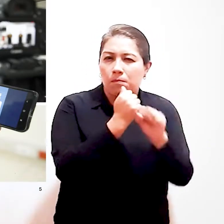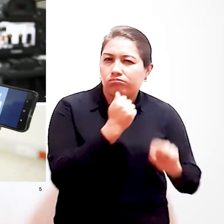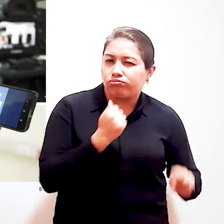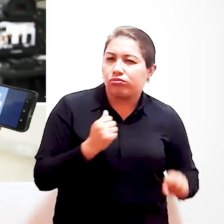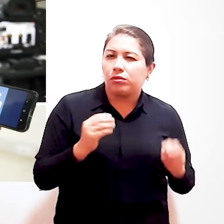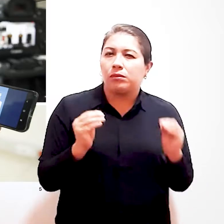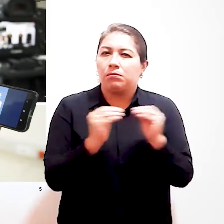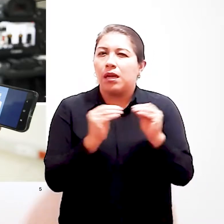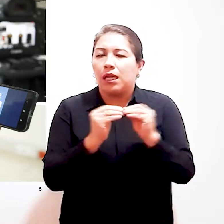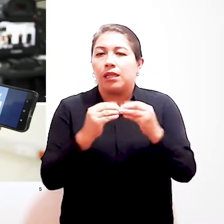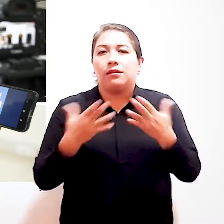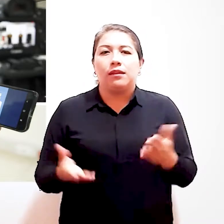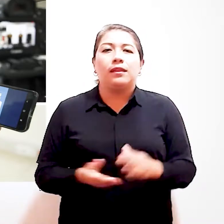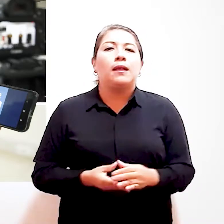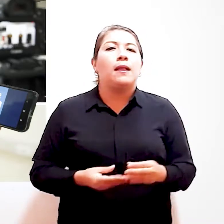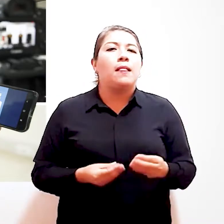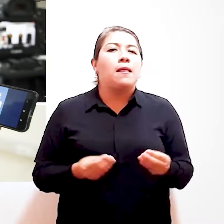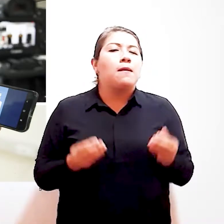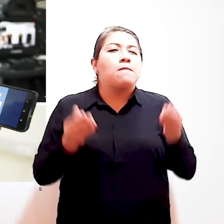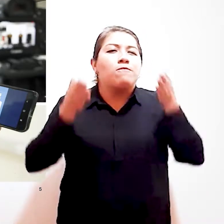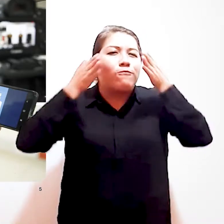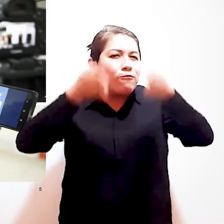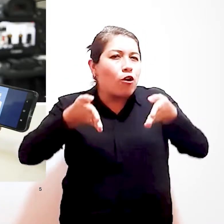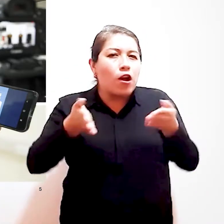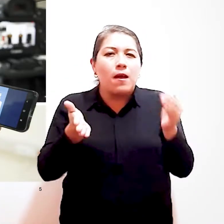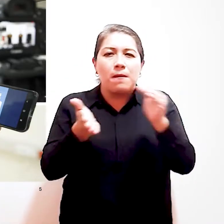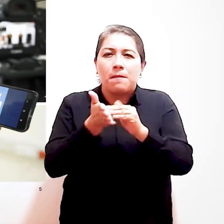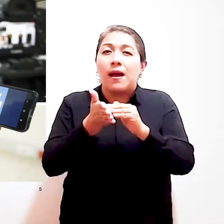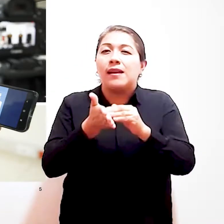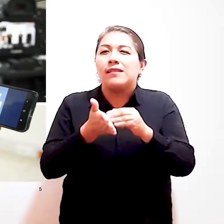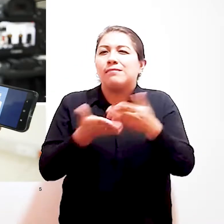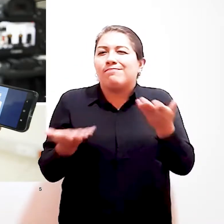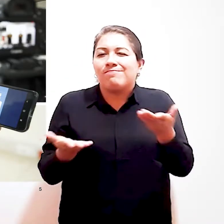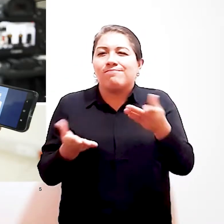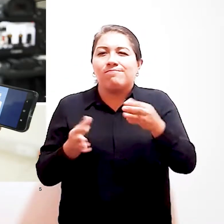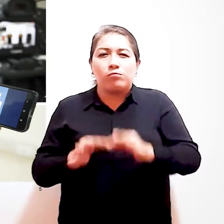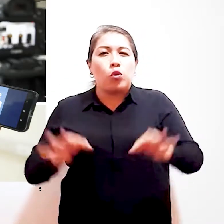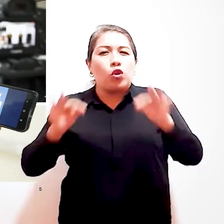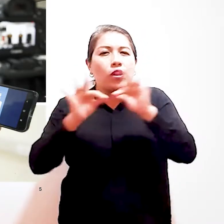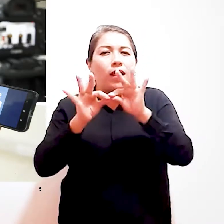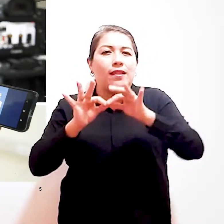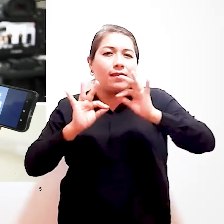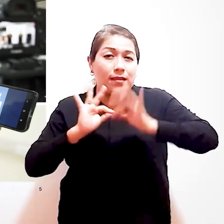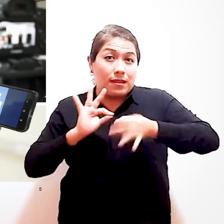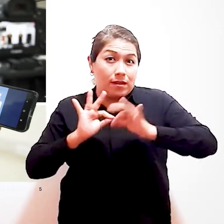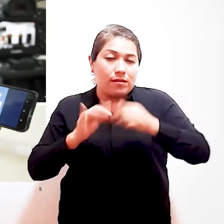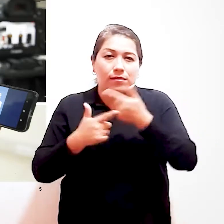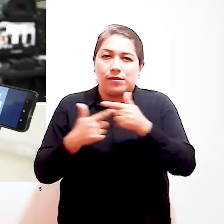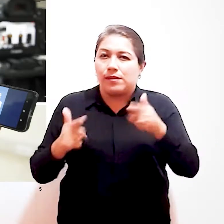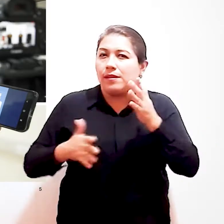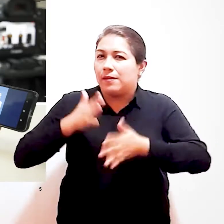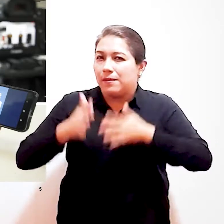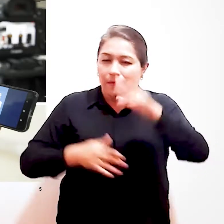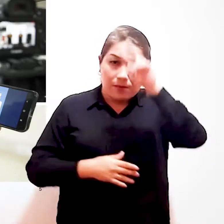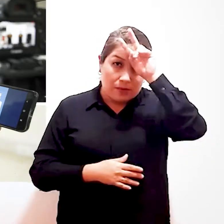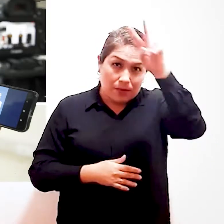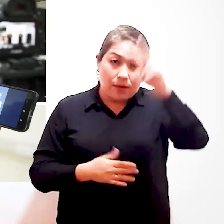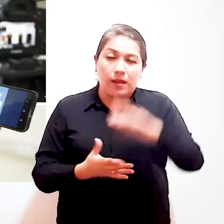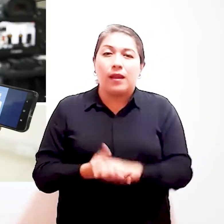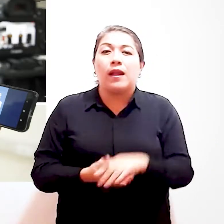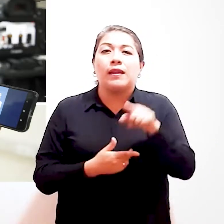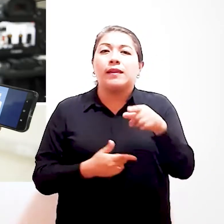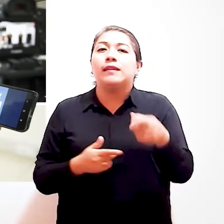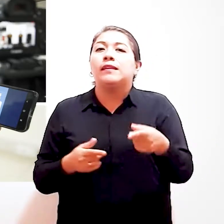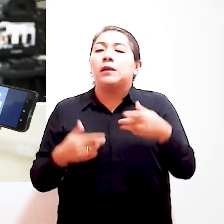con conductores, pero siempre dándole mayor relevancia a la interpretación en lengua de señas peruana. Pueden acceder a